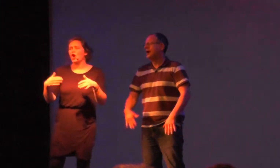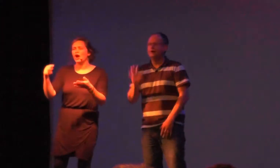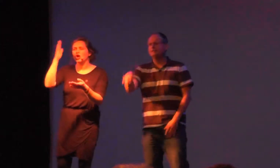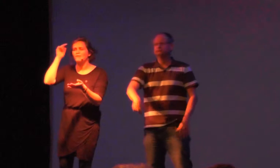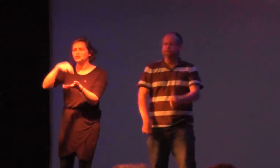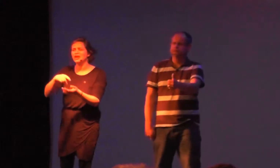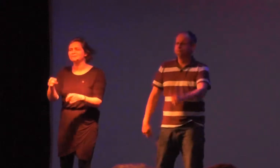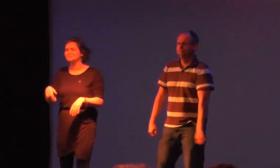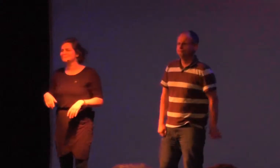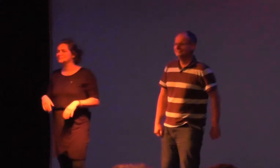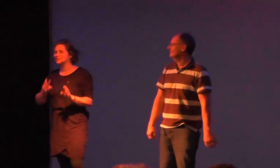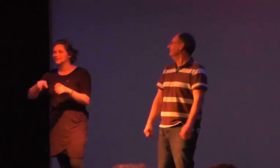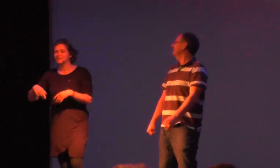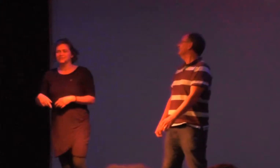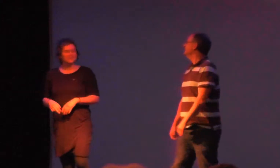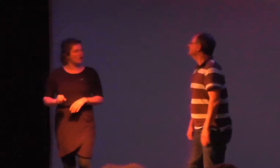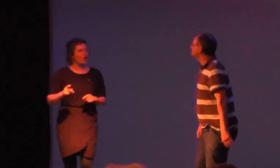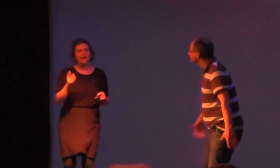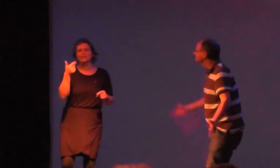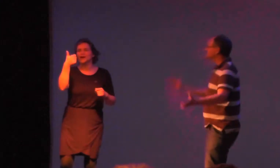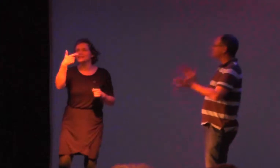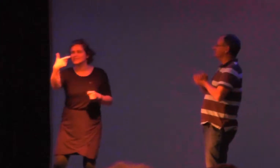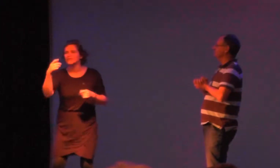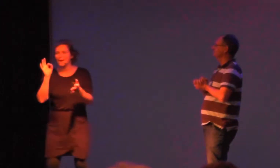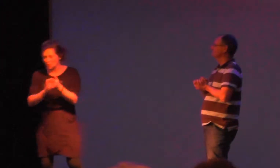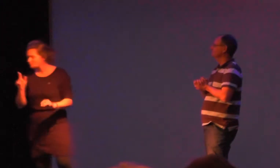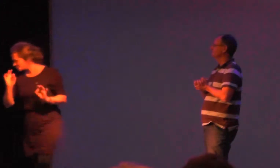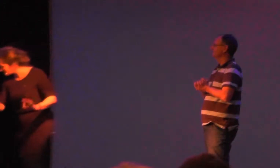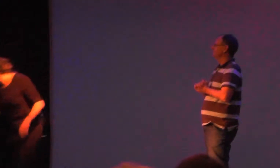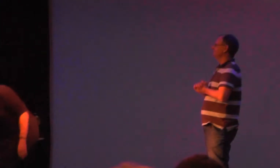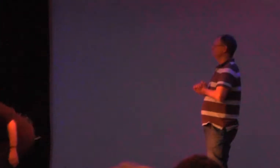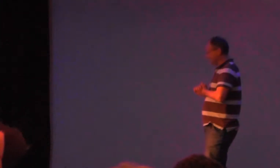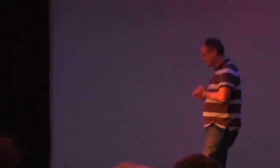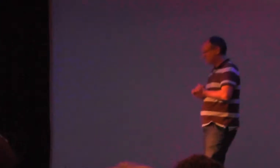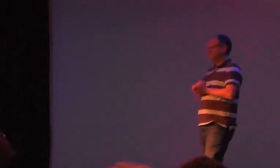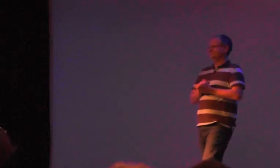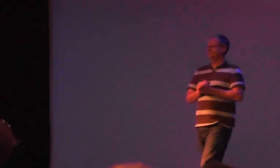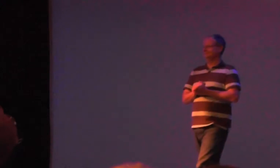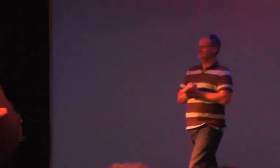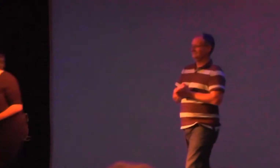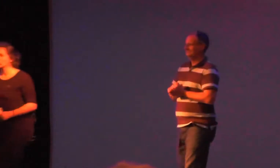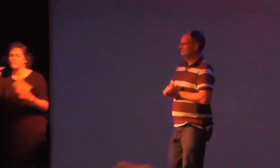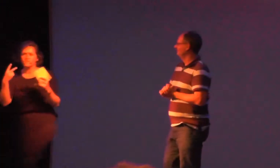wer bezahlt das denn dann, wenn was schief geht, ne? Ach Quatsch, das schaffen wir schon. Locker bleiben. Okay, also wir bleiben bei ein und zwei Punkten. Okay.